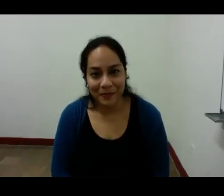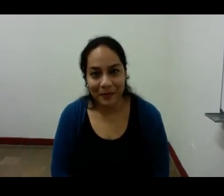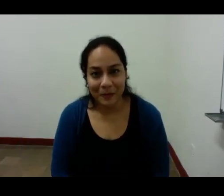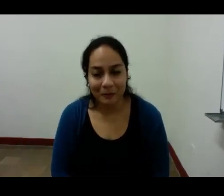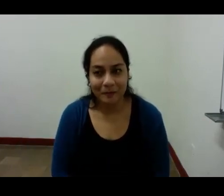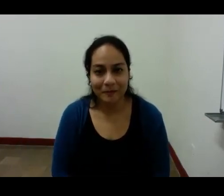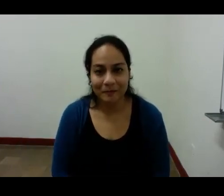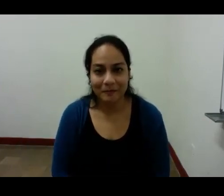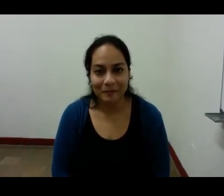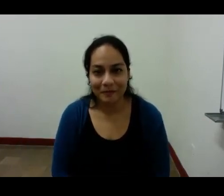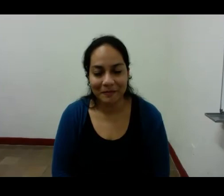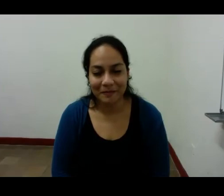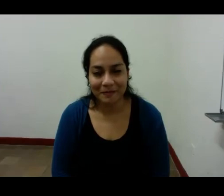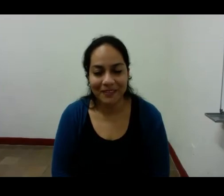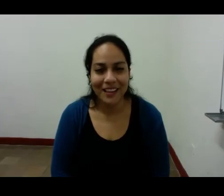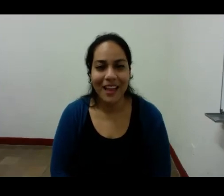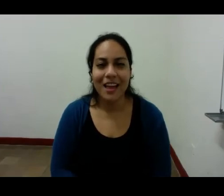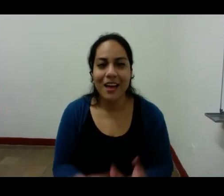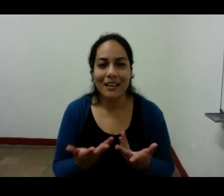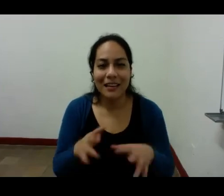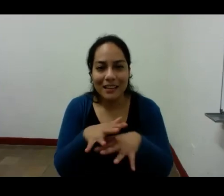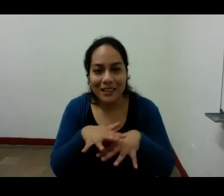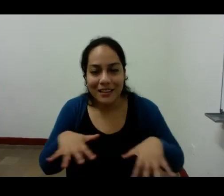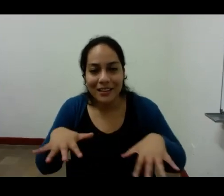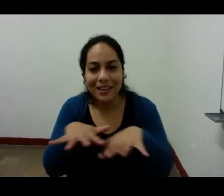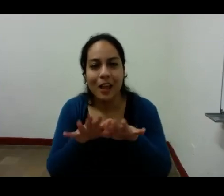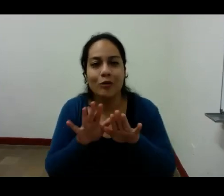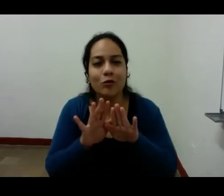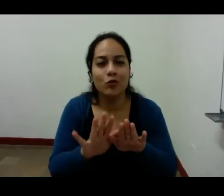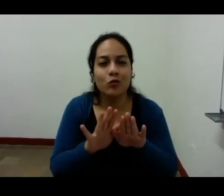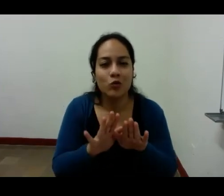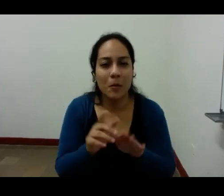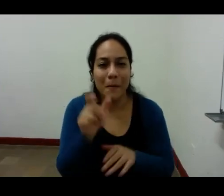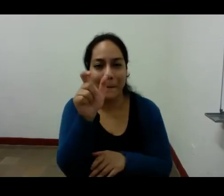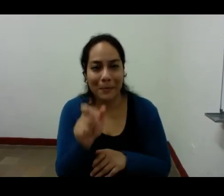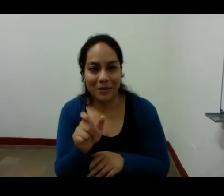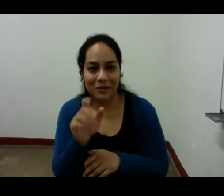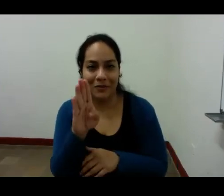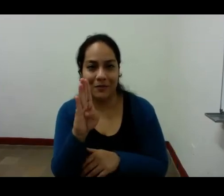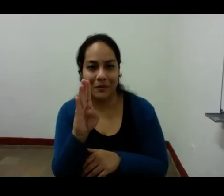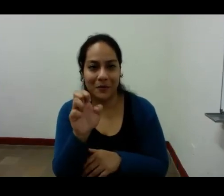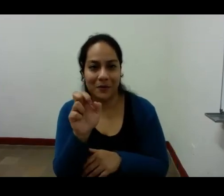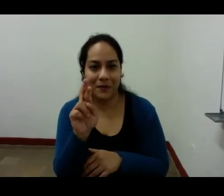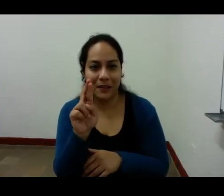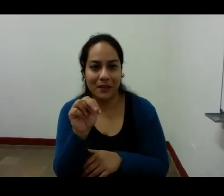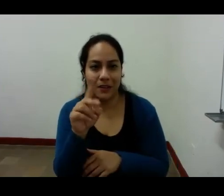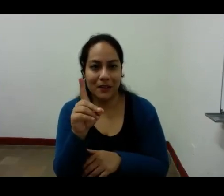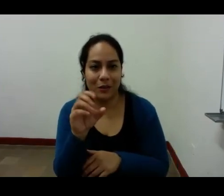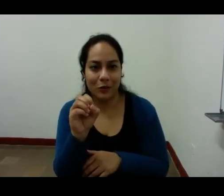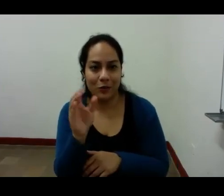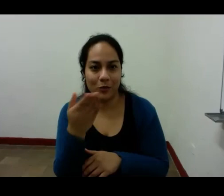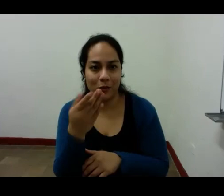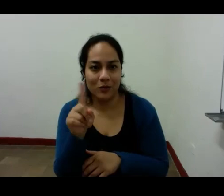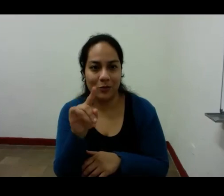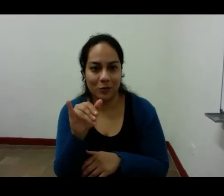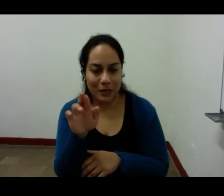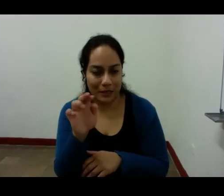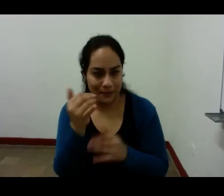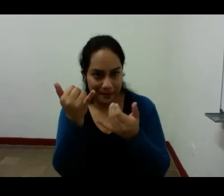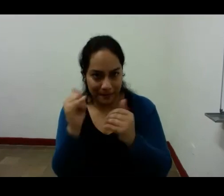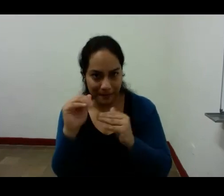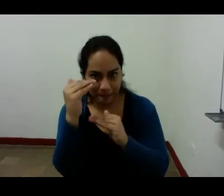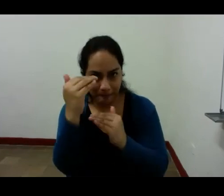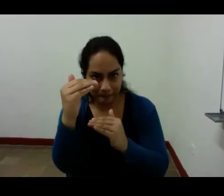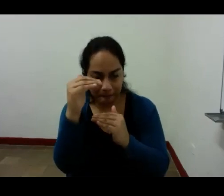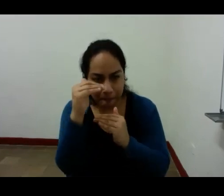sobre el escenario interior de bernardo suárez que